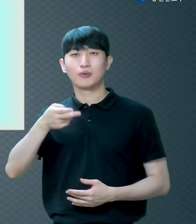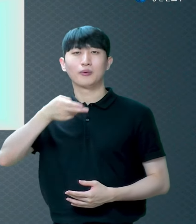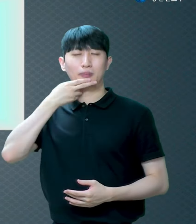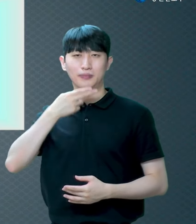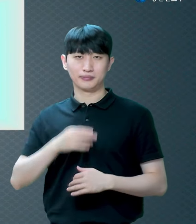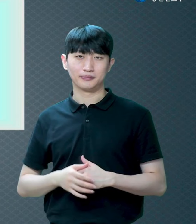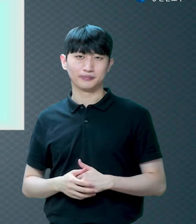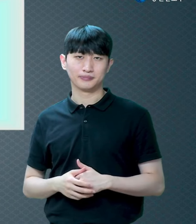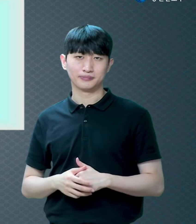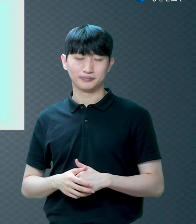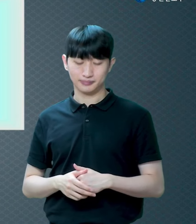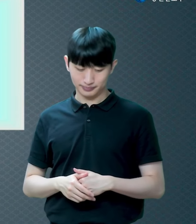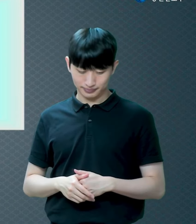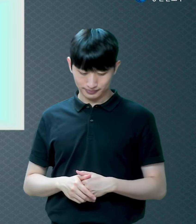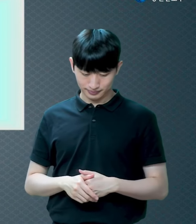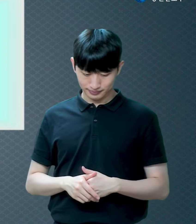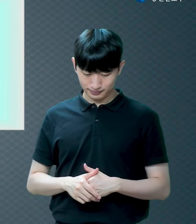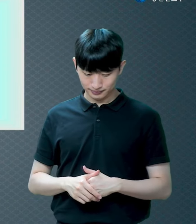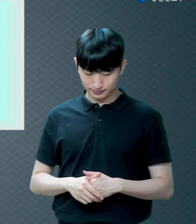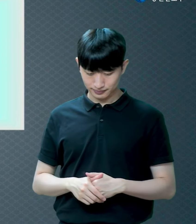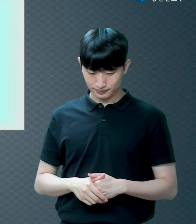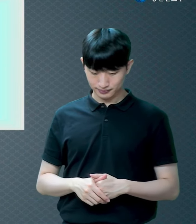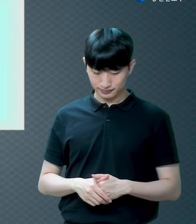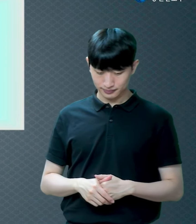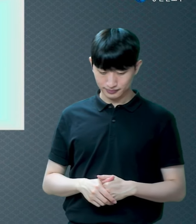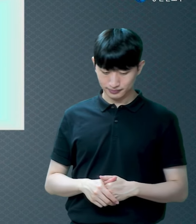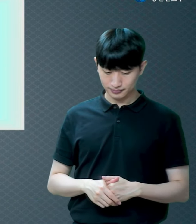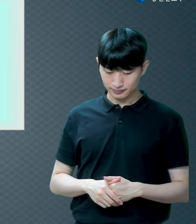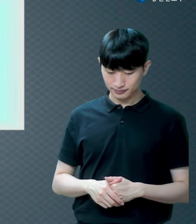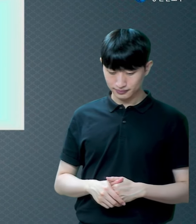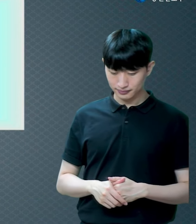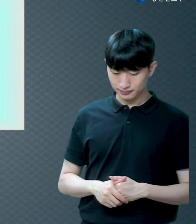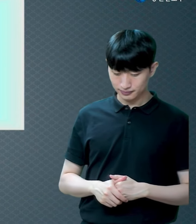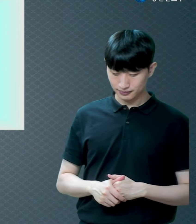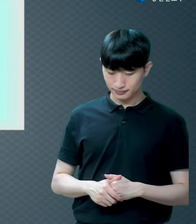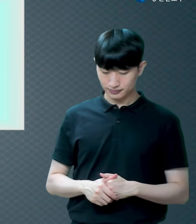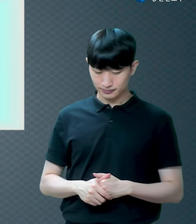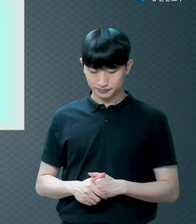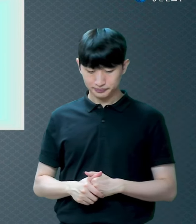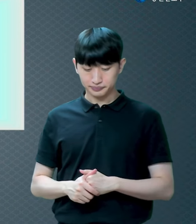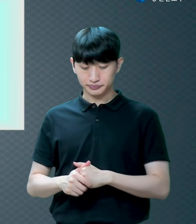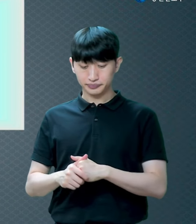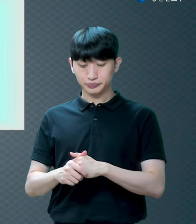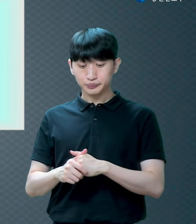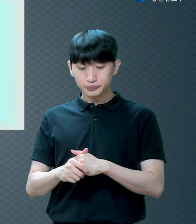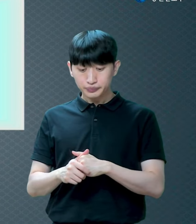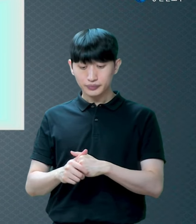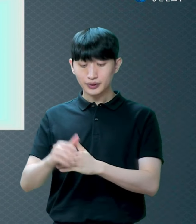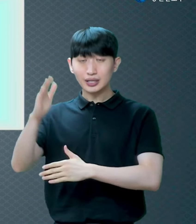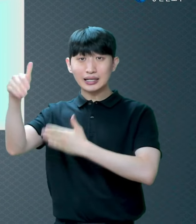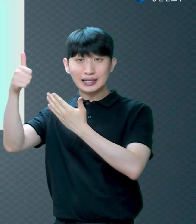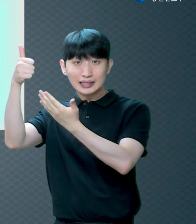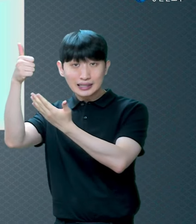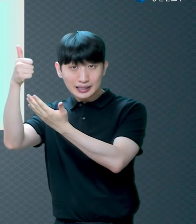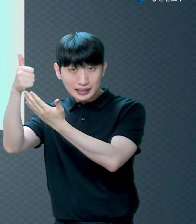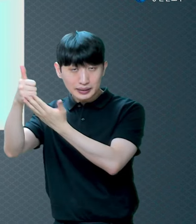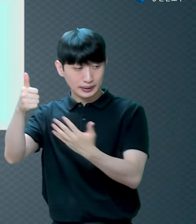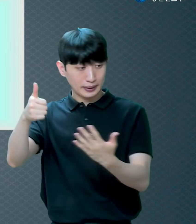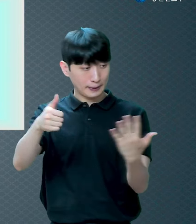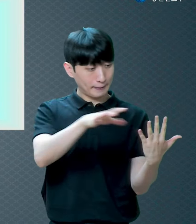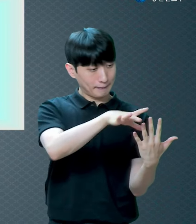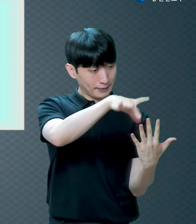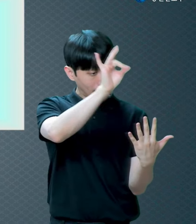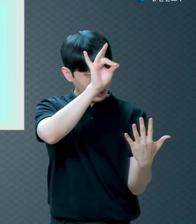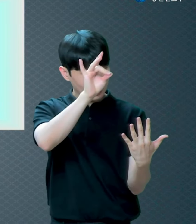누가 능히 하나님의 택하신 자들을 송사하리요? 누가